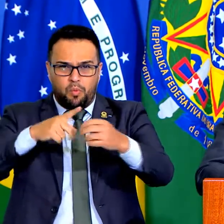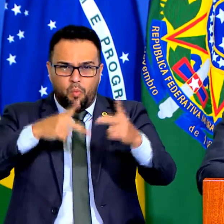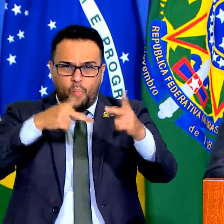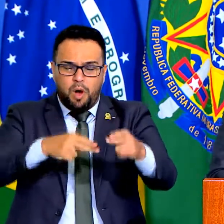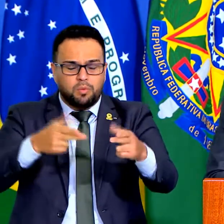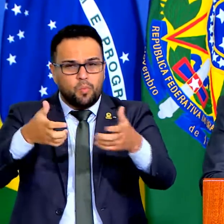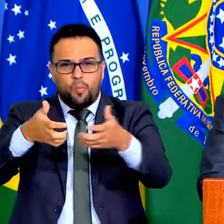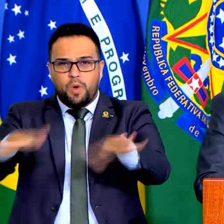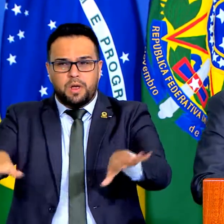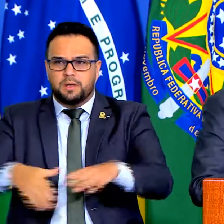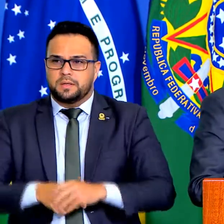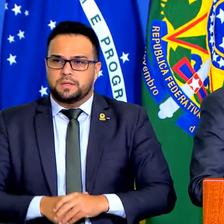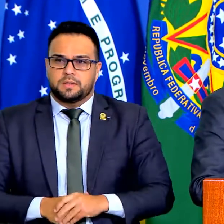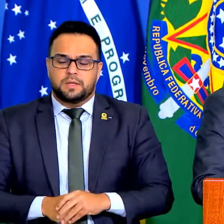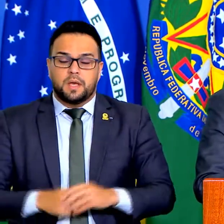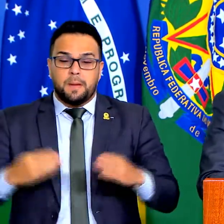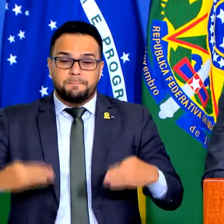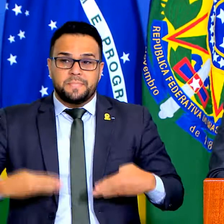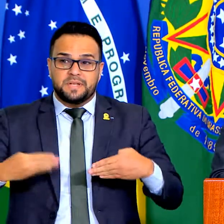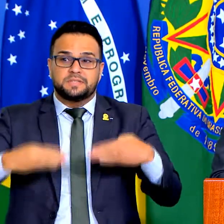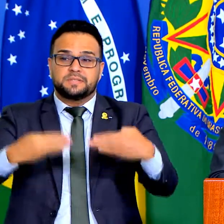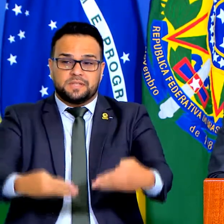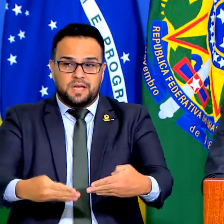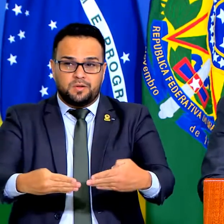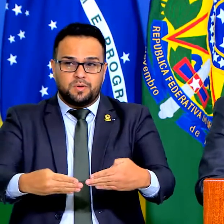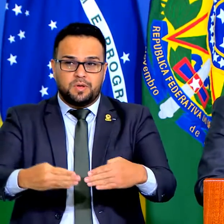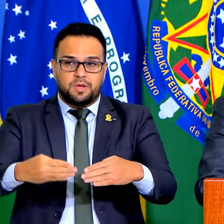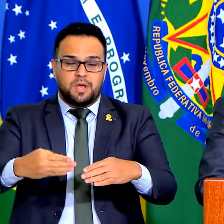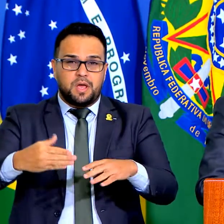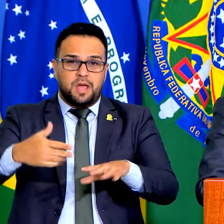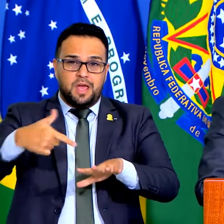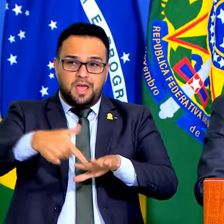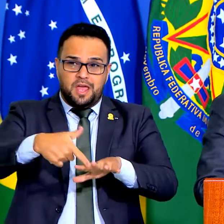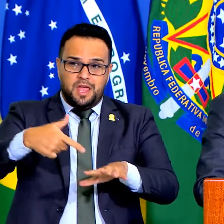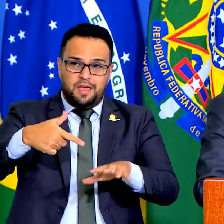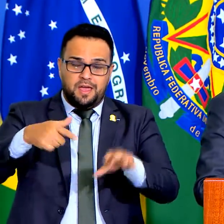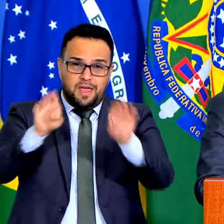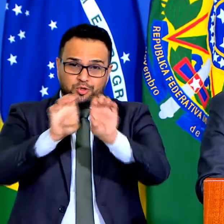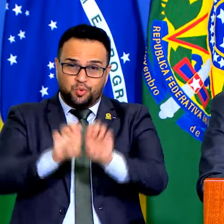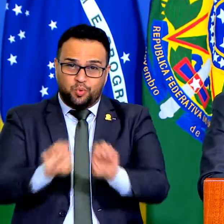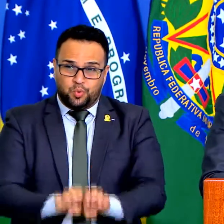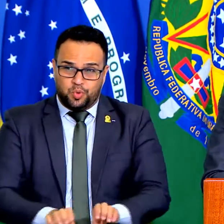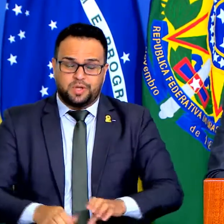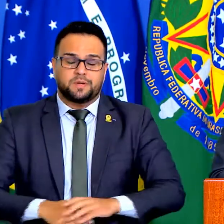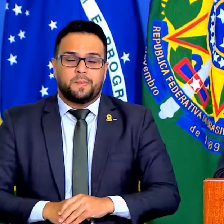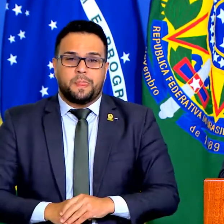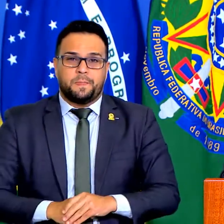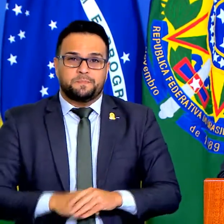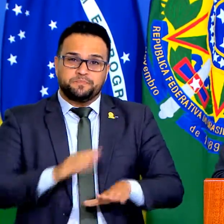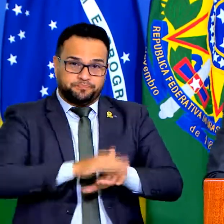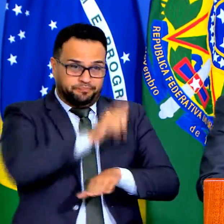Ministério da Infraestrutura. O nosso ministro